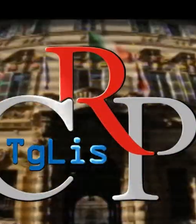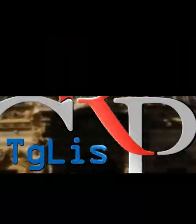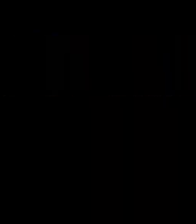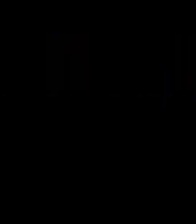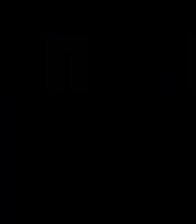episodio Al prossimo episodio